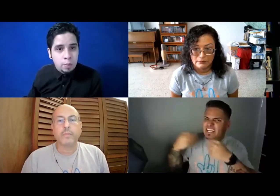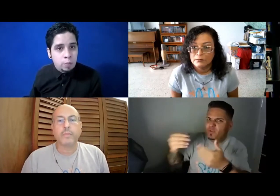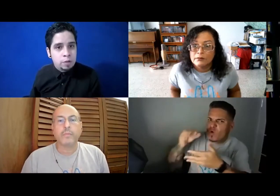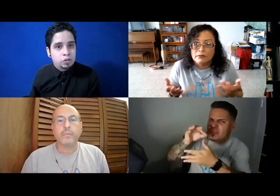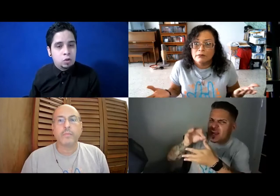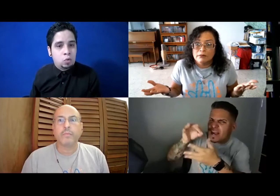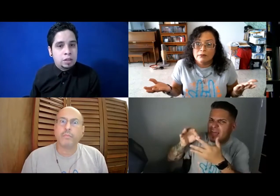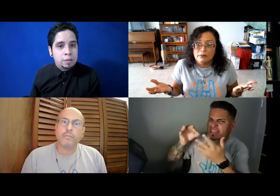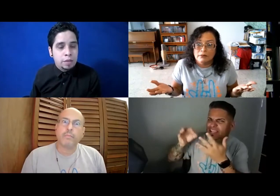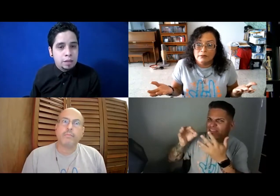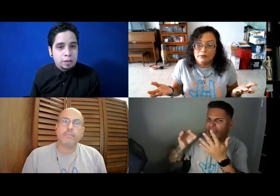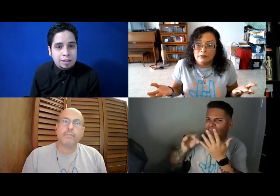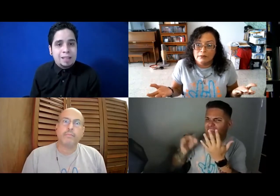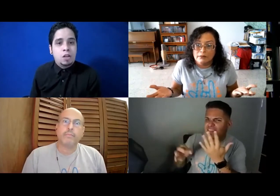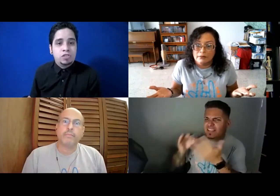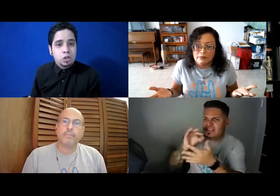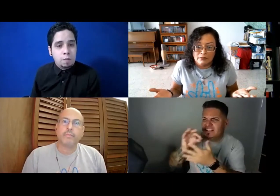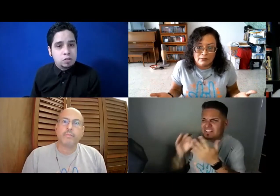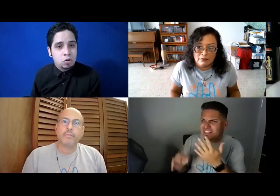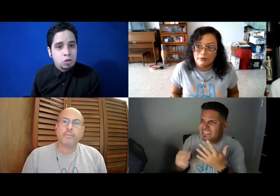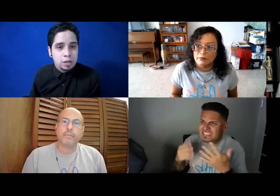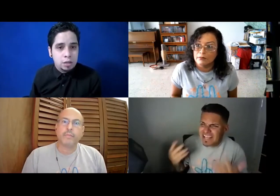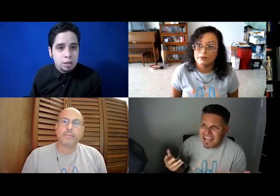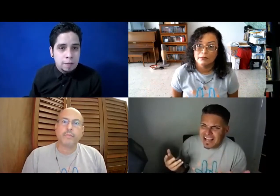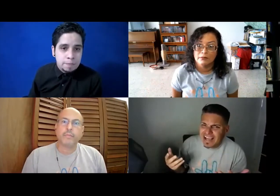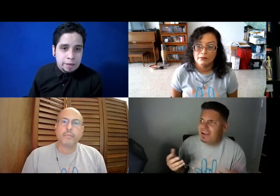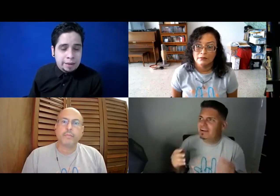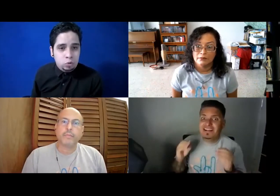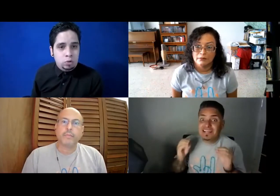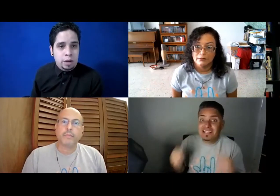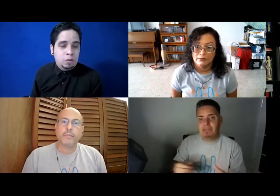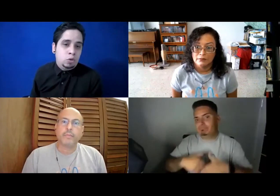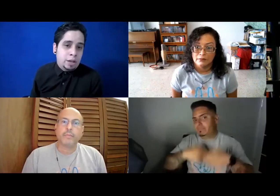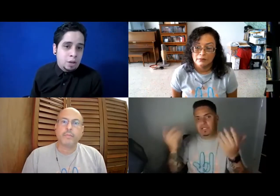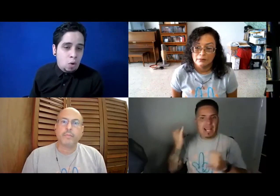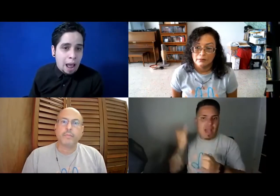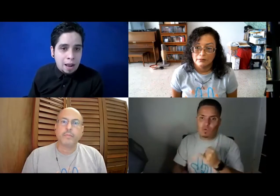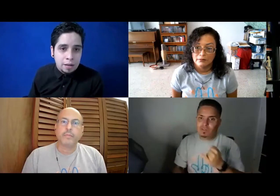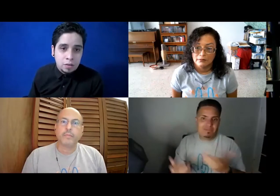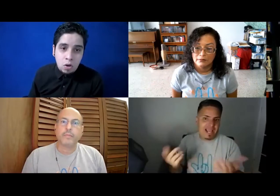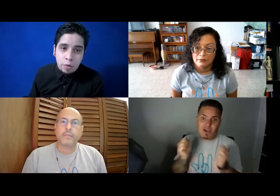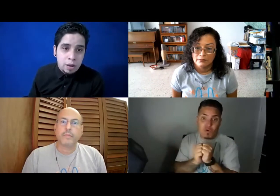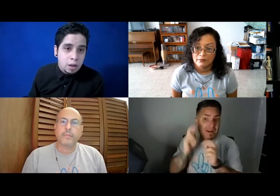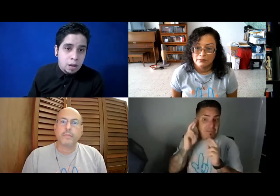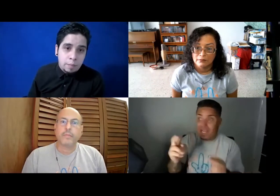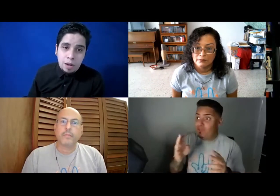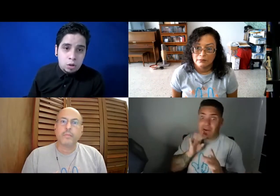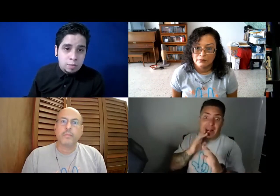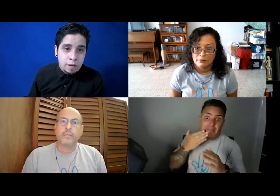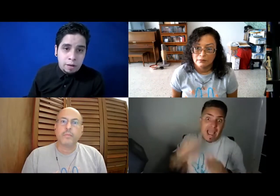pero entonces, ¿qué tipo de, ya te he dado cinco opciones? ¿Qué más tú quieres que yo haga? Y dice, no, pues la última vez que,